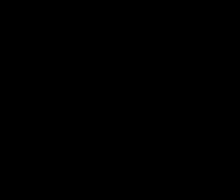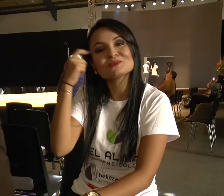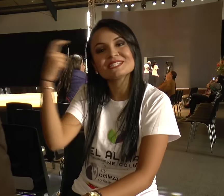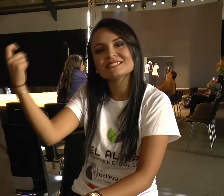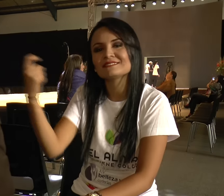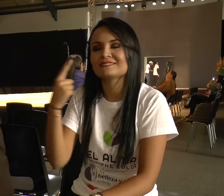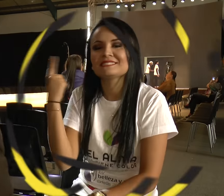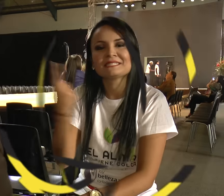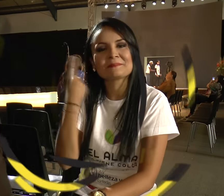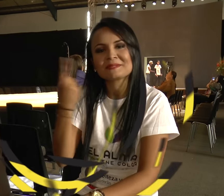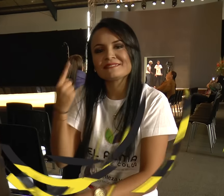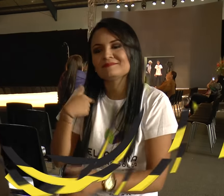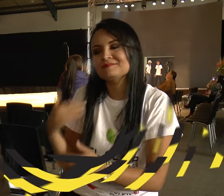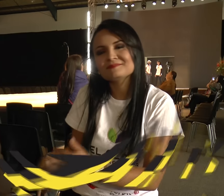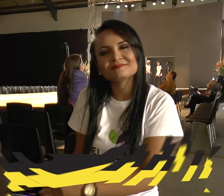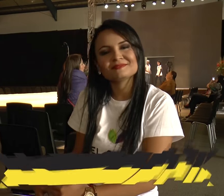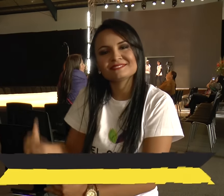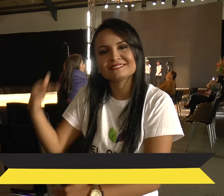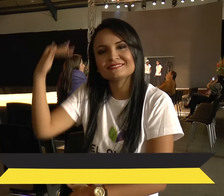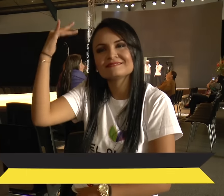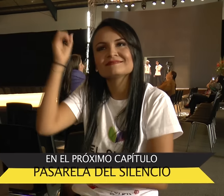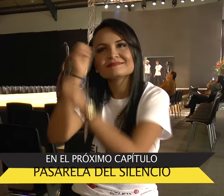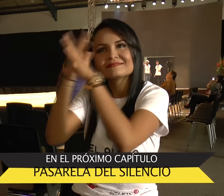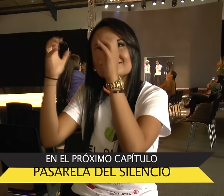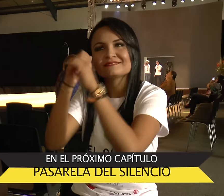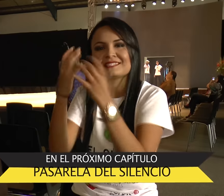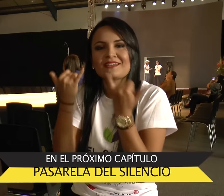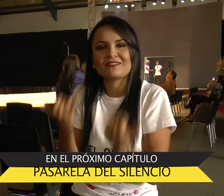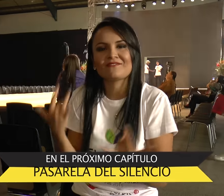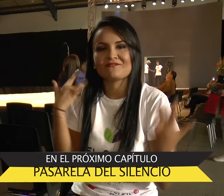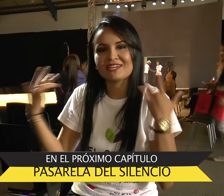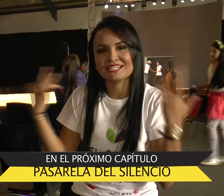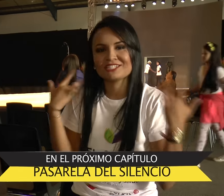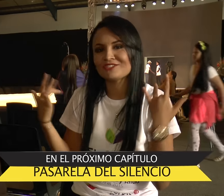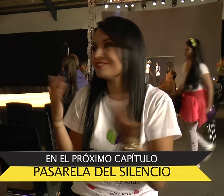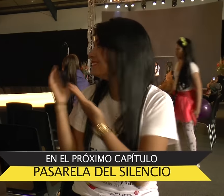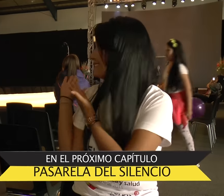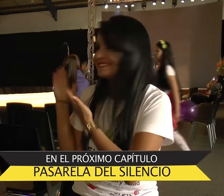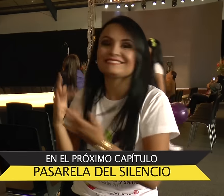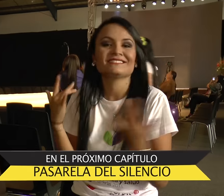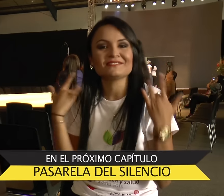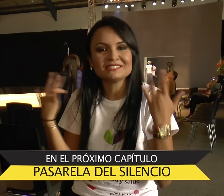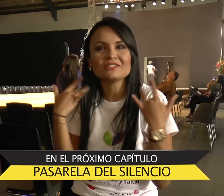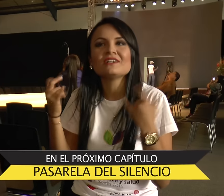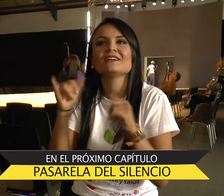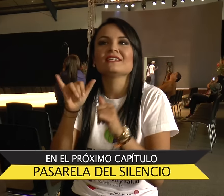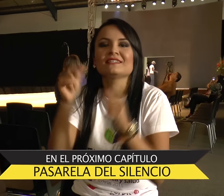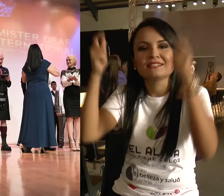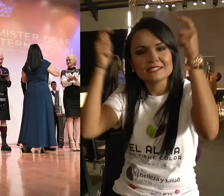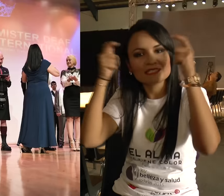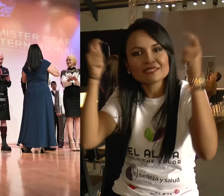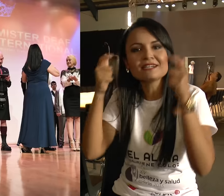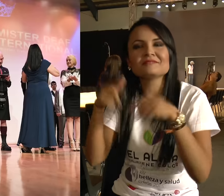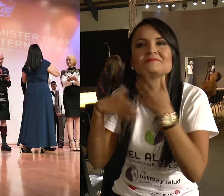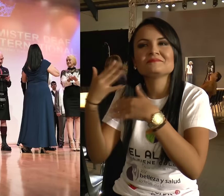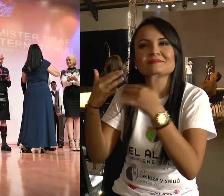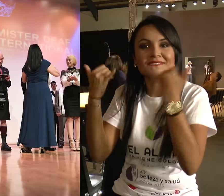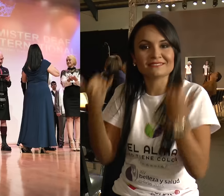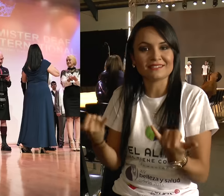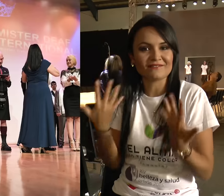Mi sueño siempre desde pequeña fue las pasarelas, el fashion, la moda y pues ahora que ya me gané un